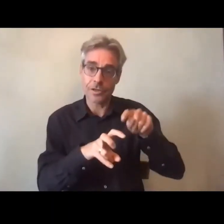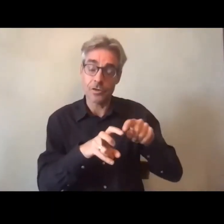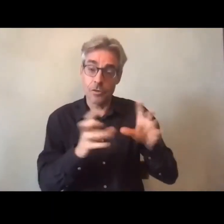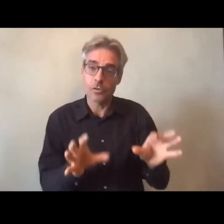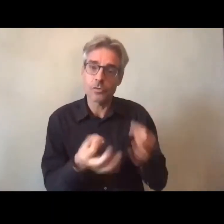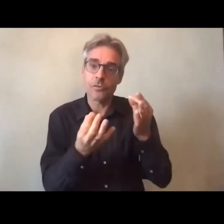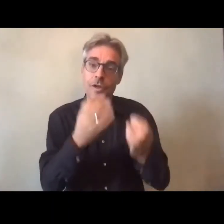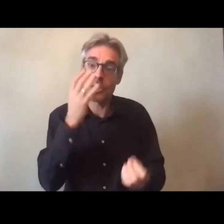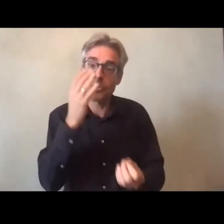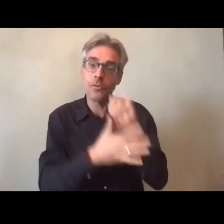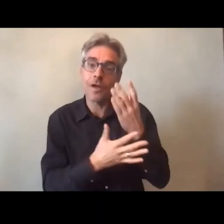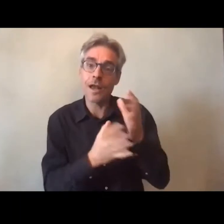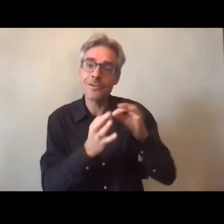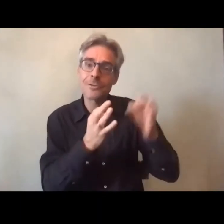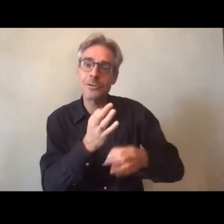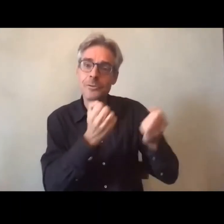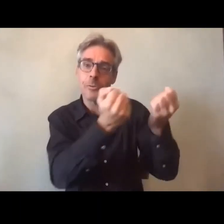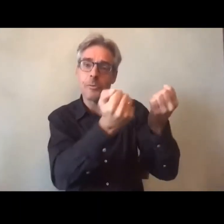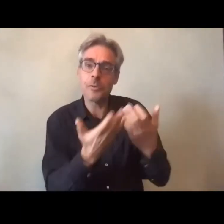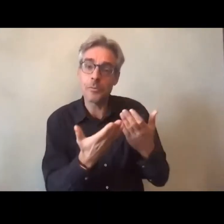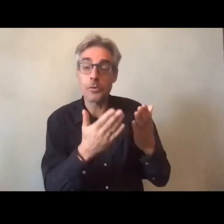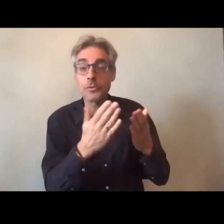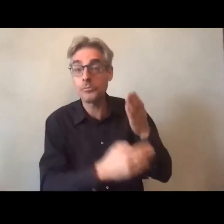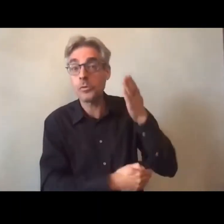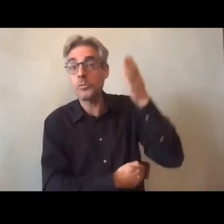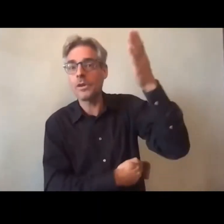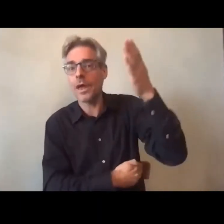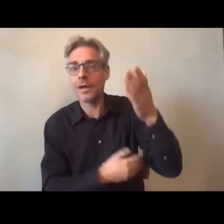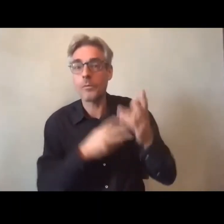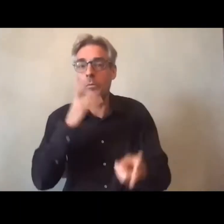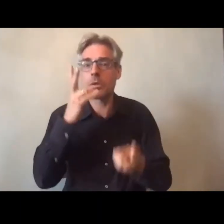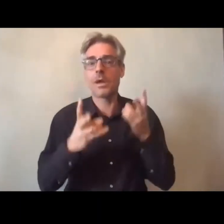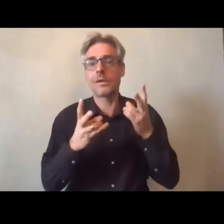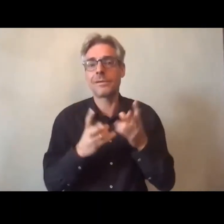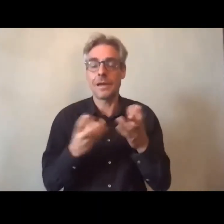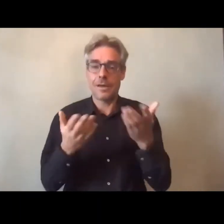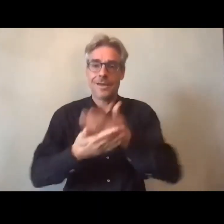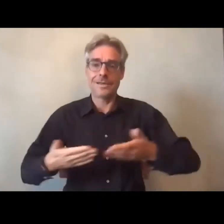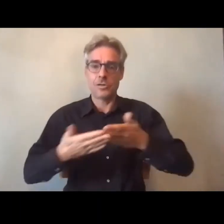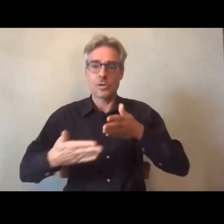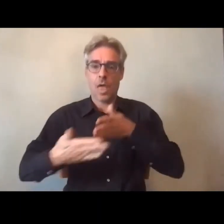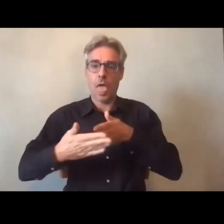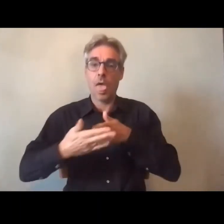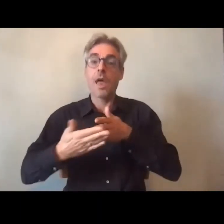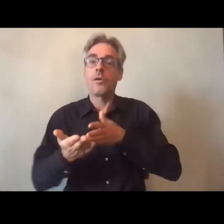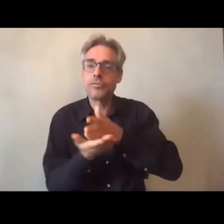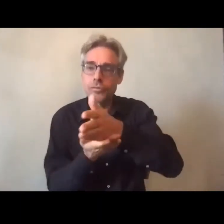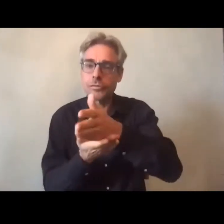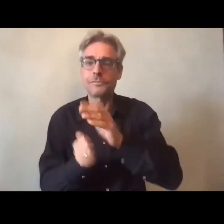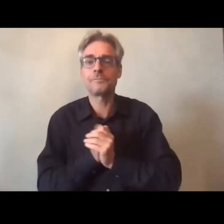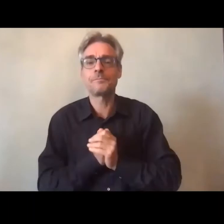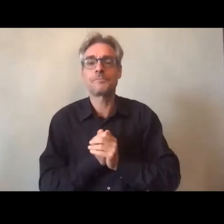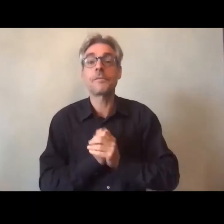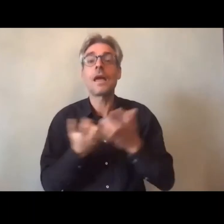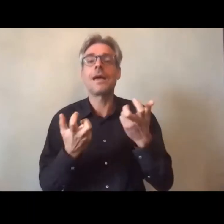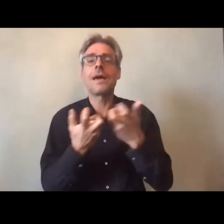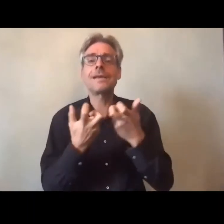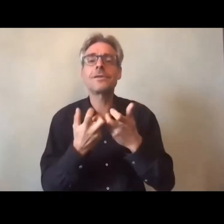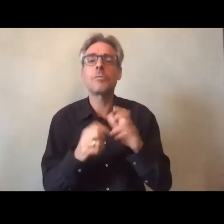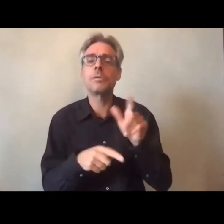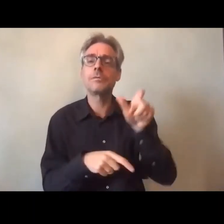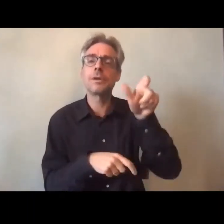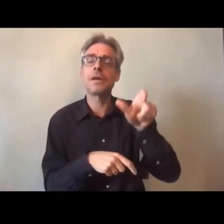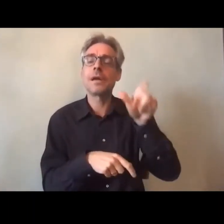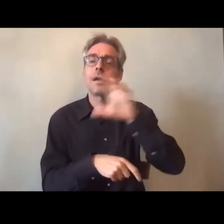de nouvelles solutions qui vont permettre demain de faire en sorte que des situations s'améliorent et je prends pour exemple le témoignage